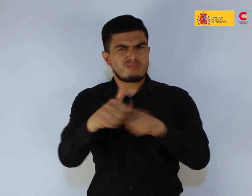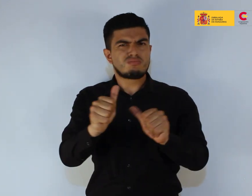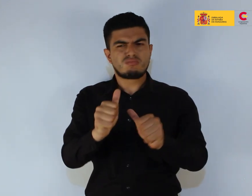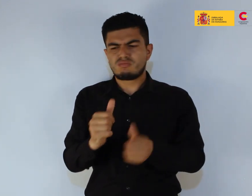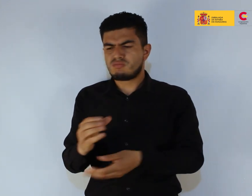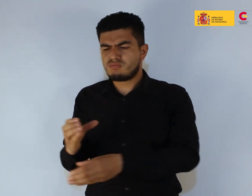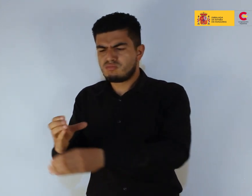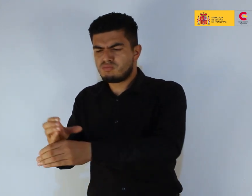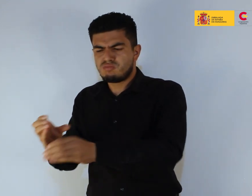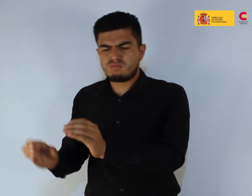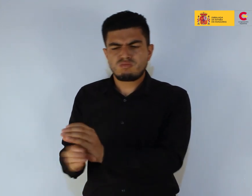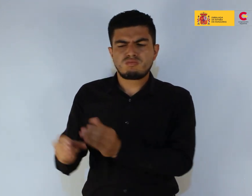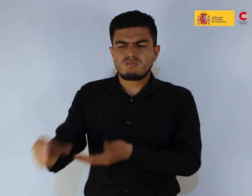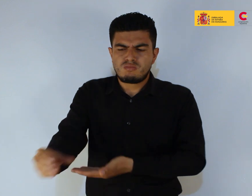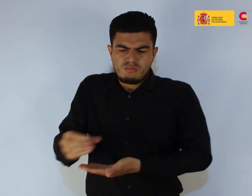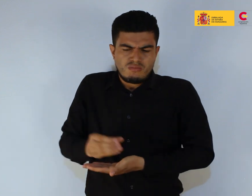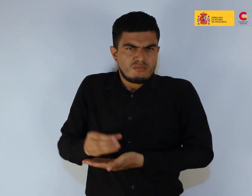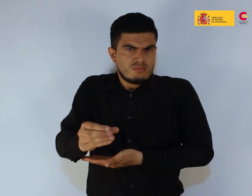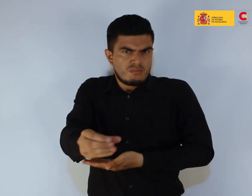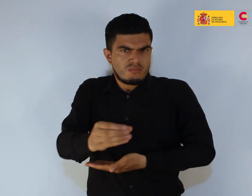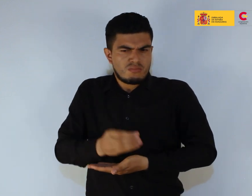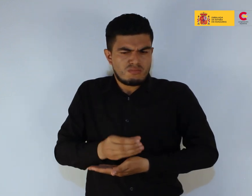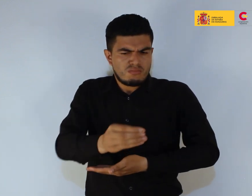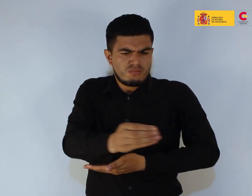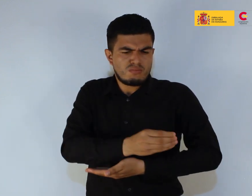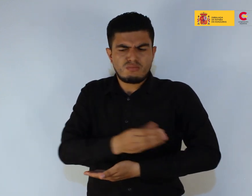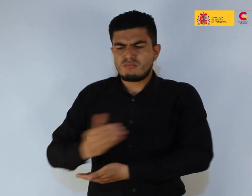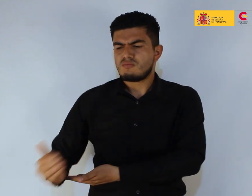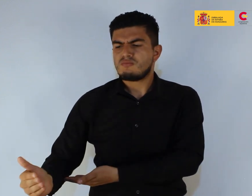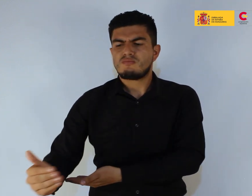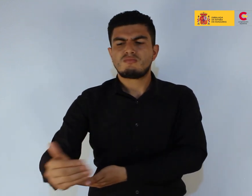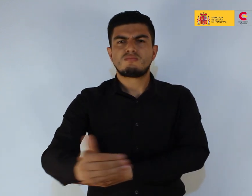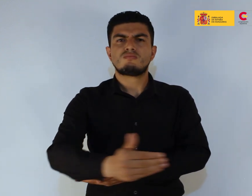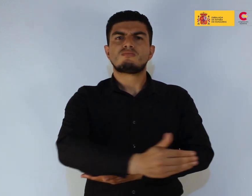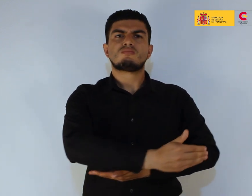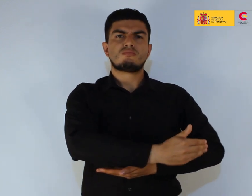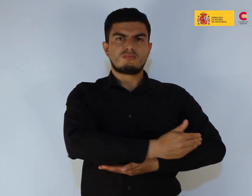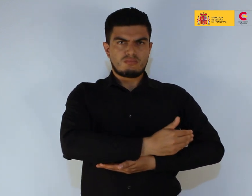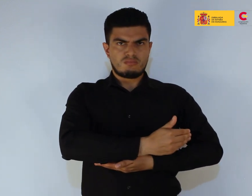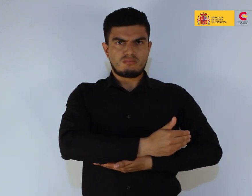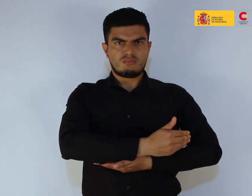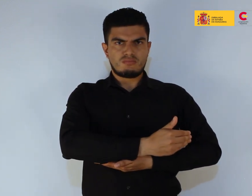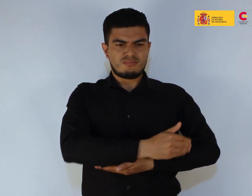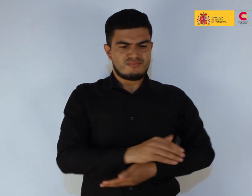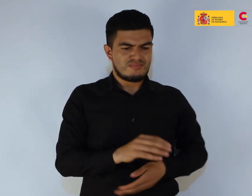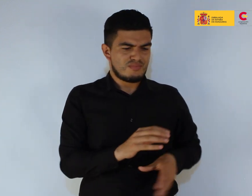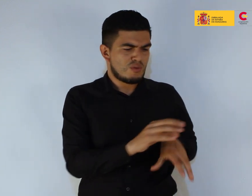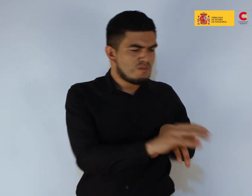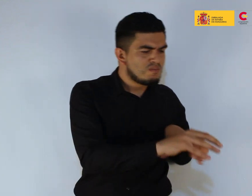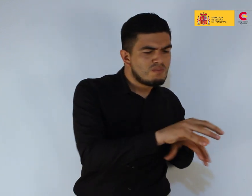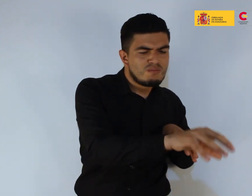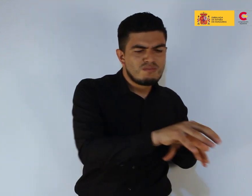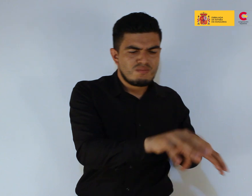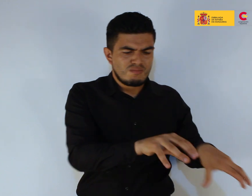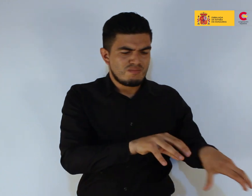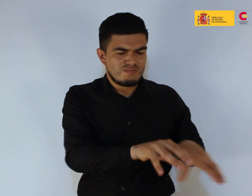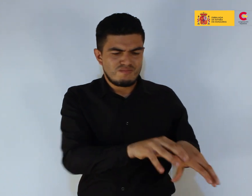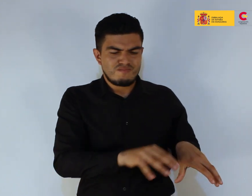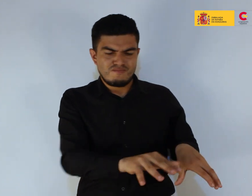o desechos, es susceptible de formar parte de su obra. Reunidos, todos esos objetos conforman